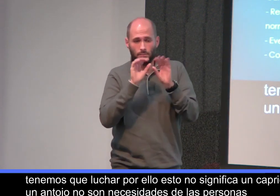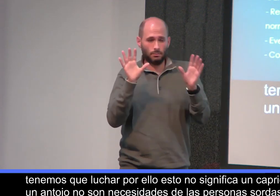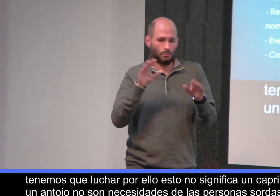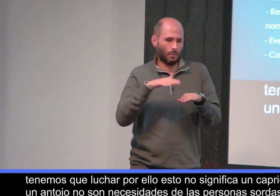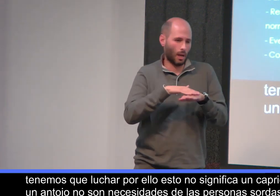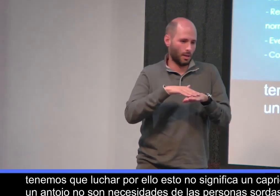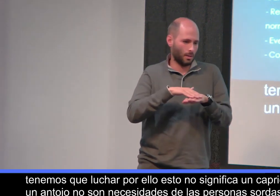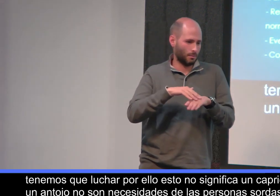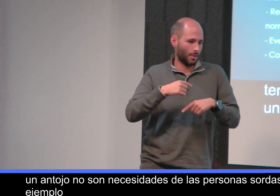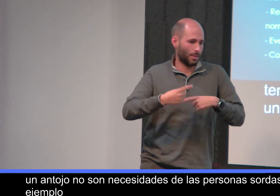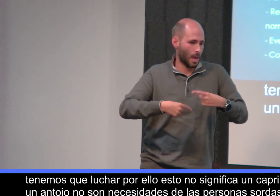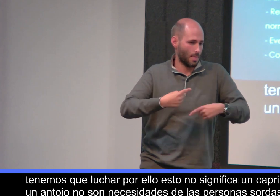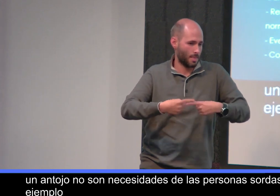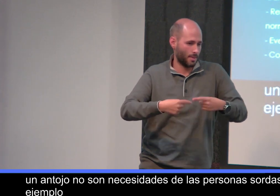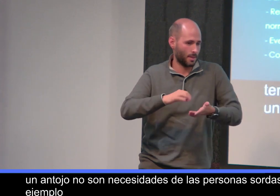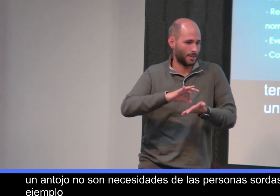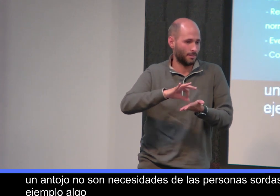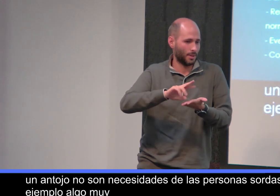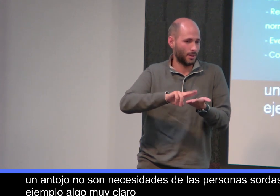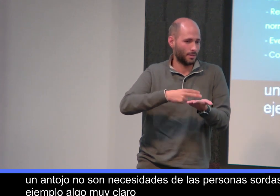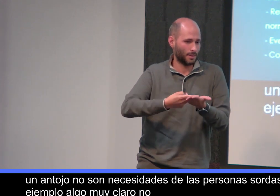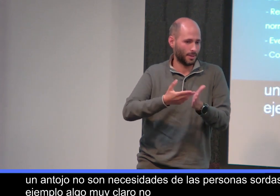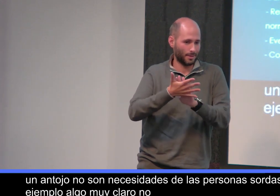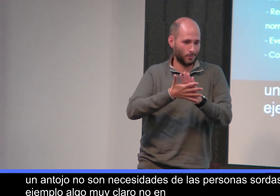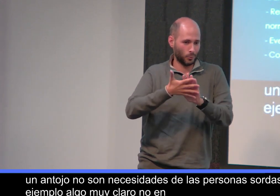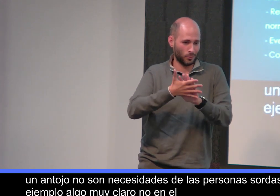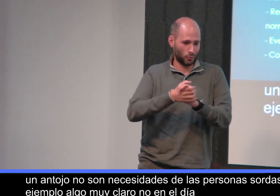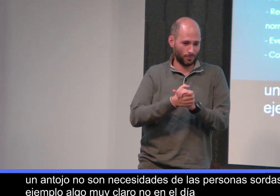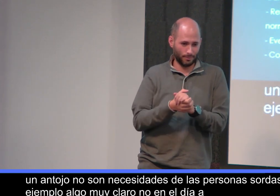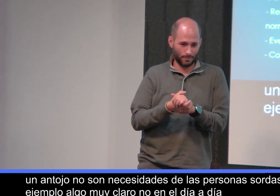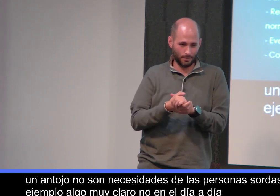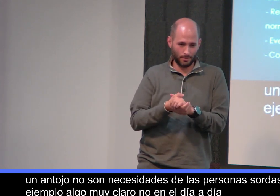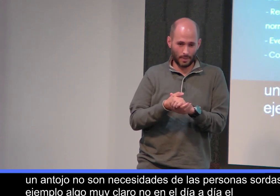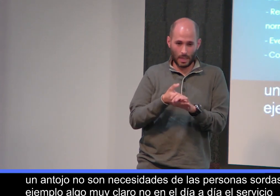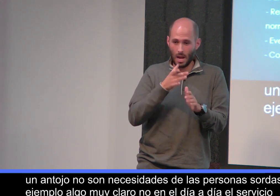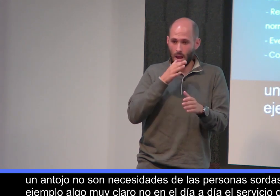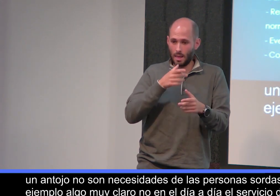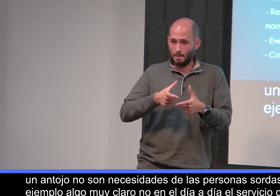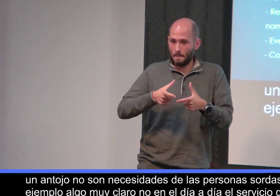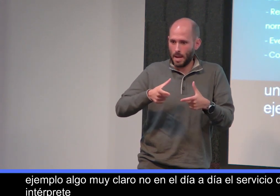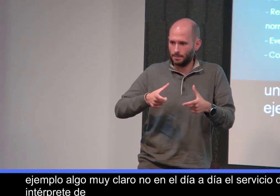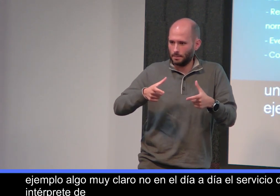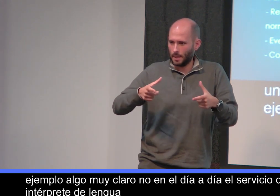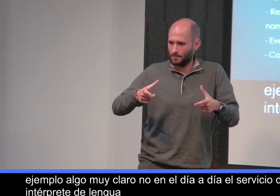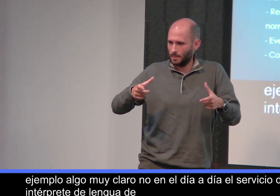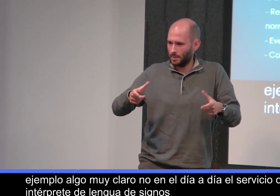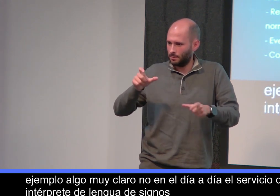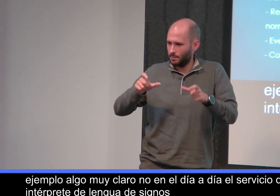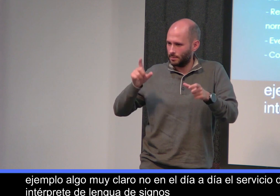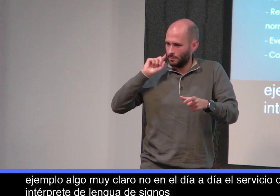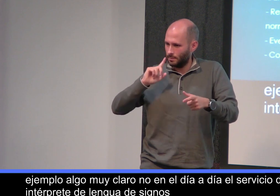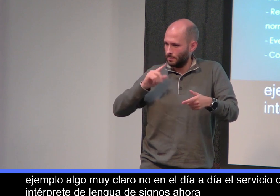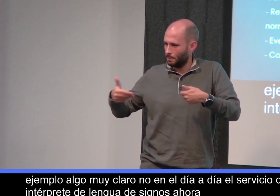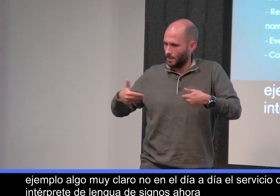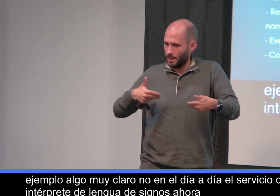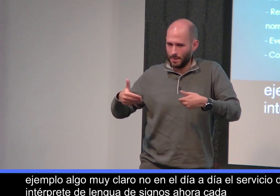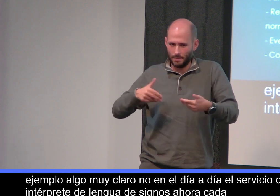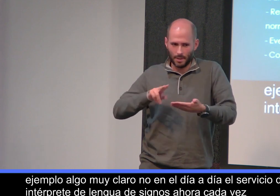Por ejemplo, algo muy claro, en el día a día, el servicio de intérprete de lengua de signos. Ahora cada vez hay más personas